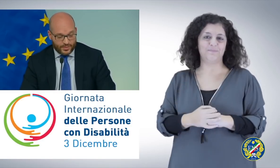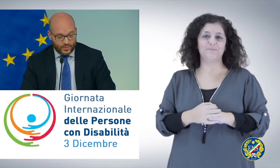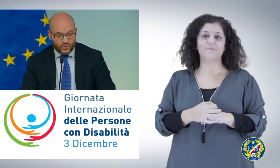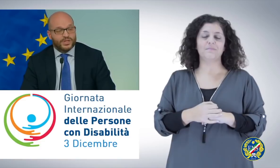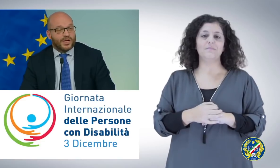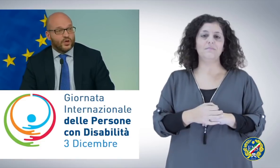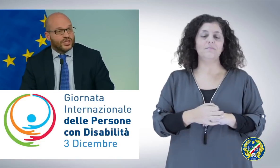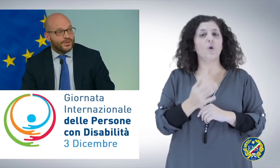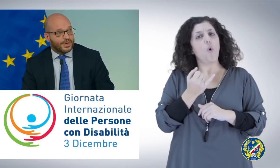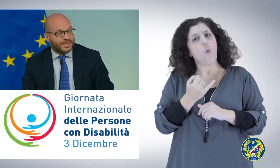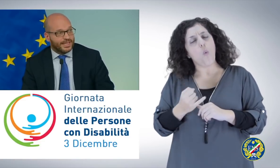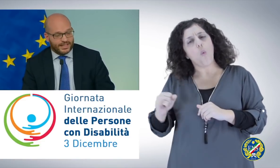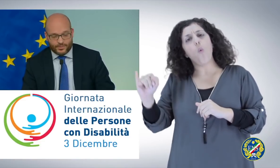Un'ultima cosa se mi permettete,